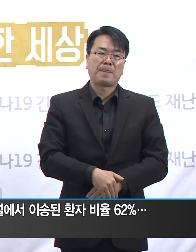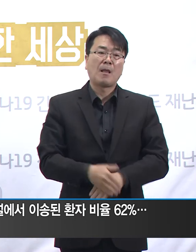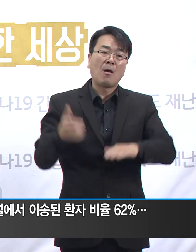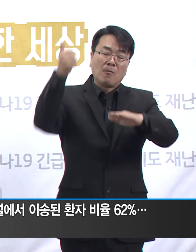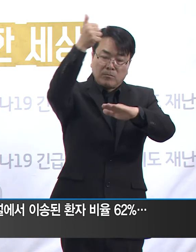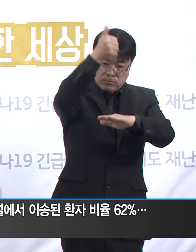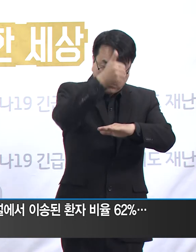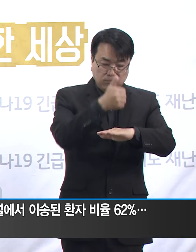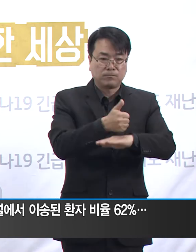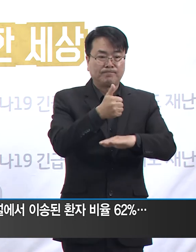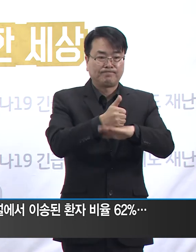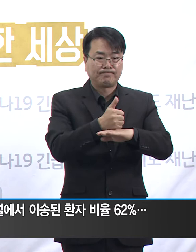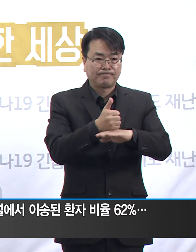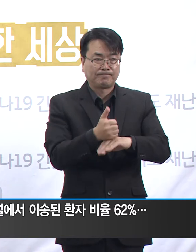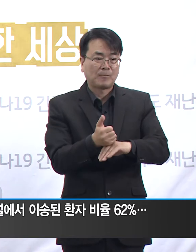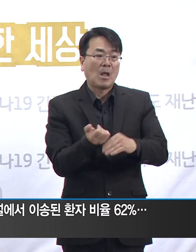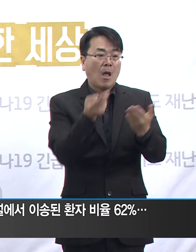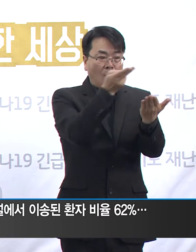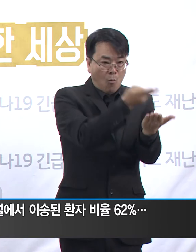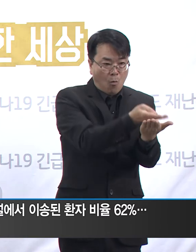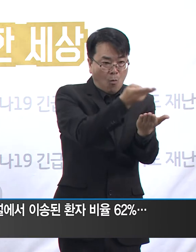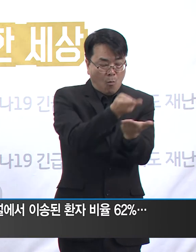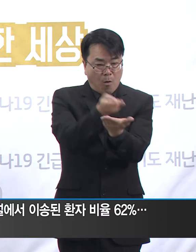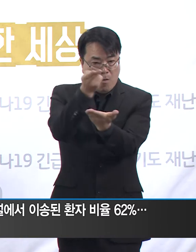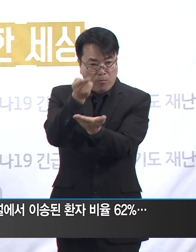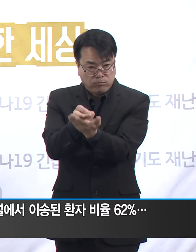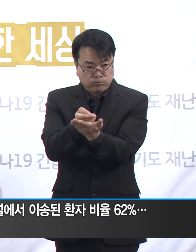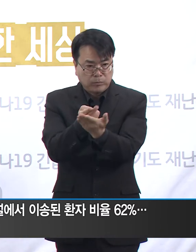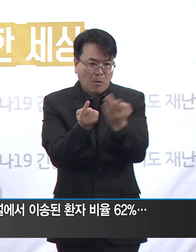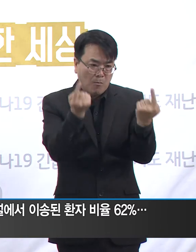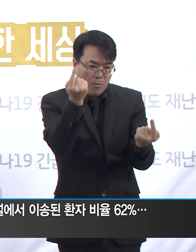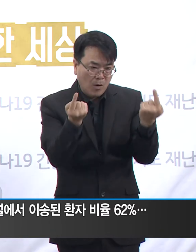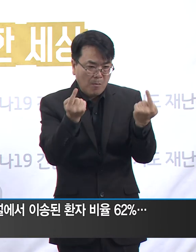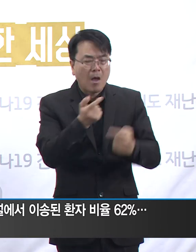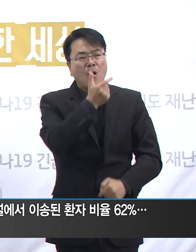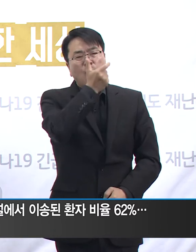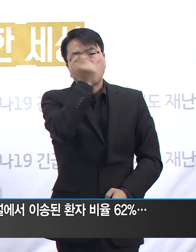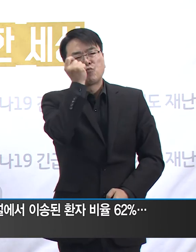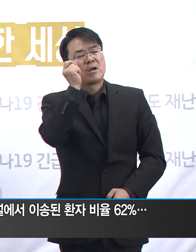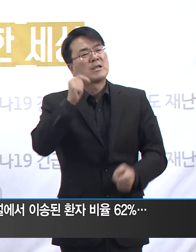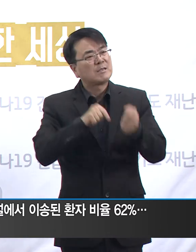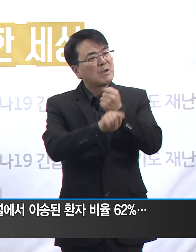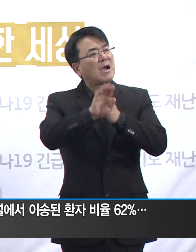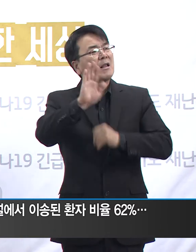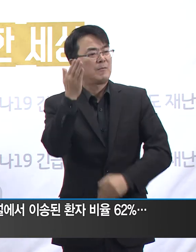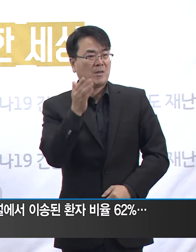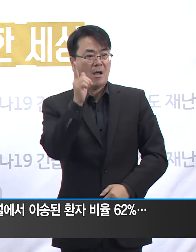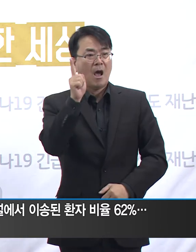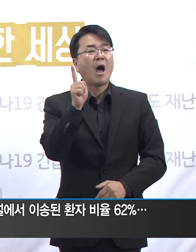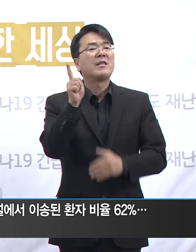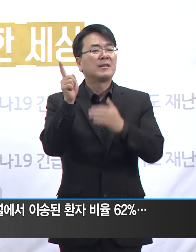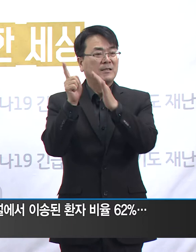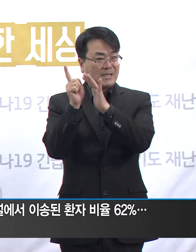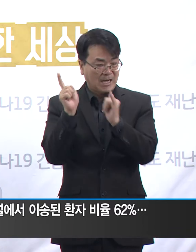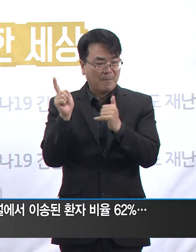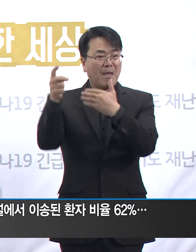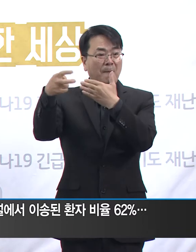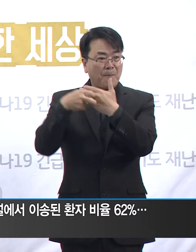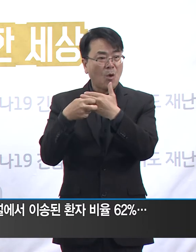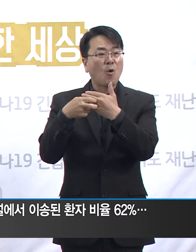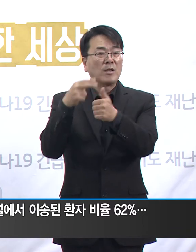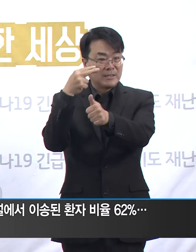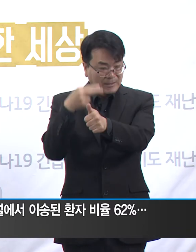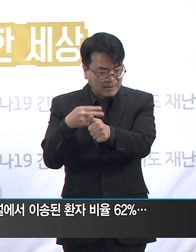결과적으로 보유한 병상의 상대적 부족을 야기합니다. 한 명의 의사와 간호사가 담당할 수 있는